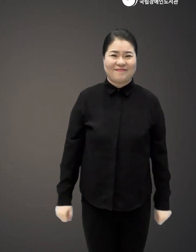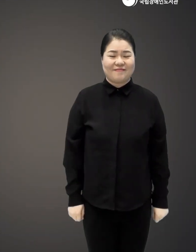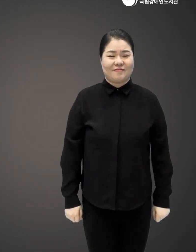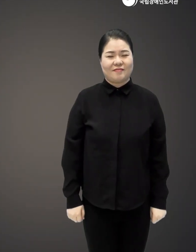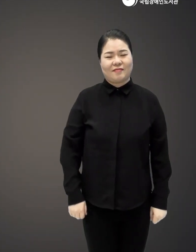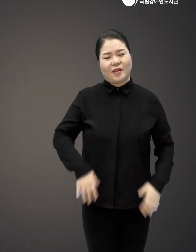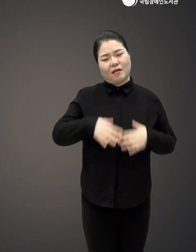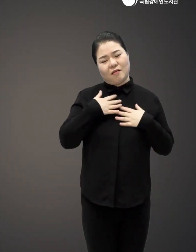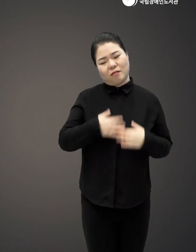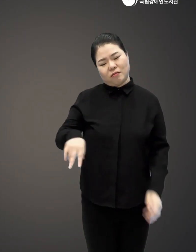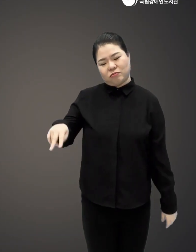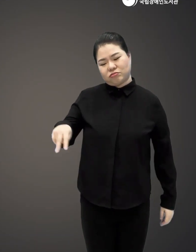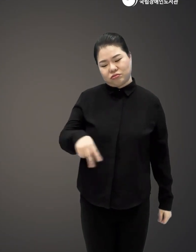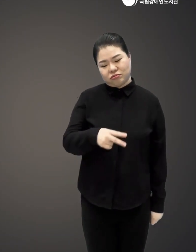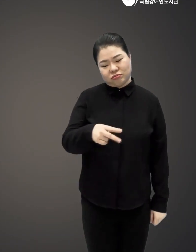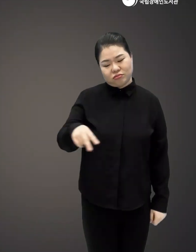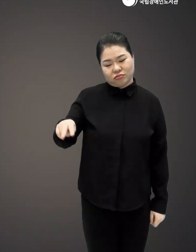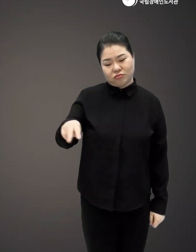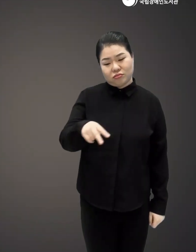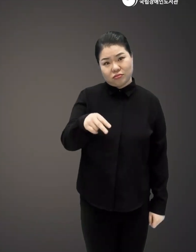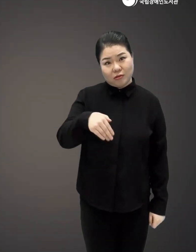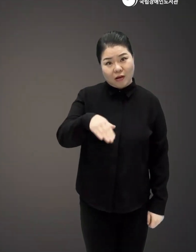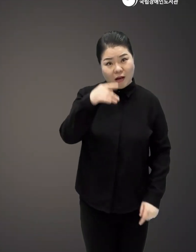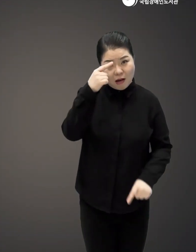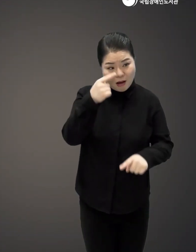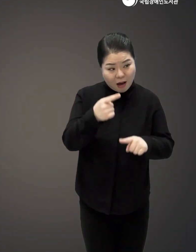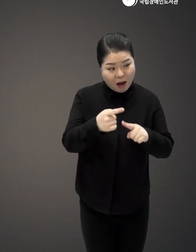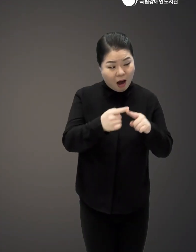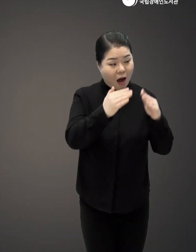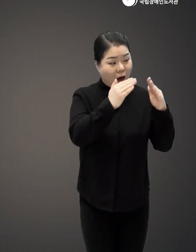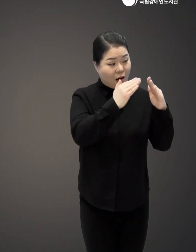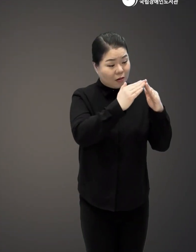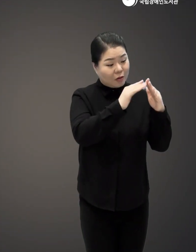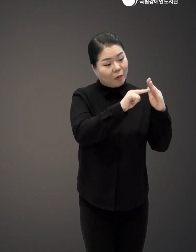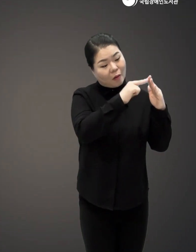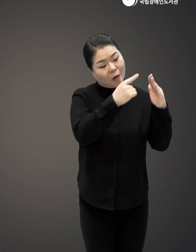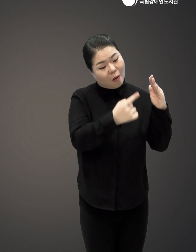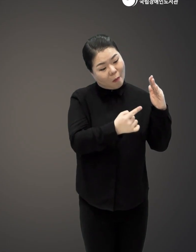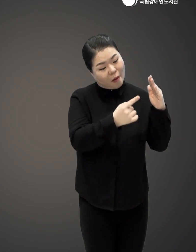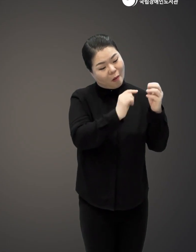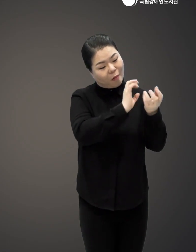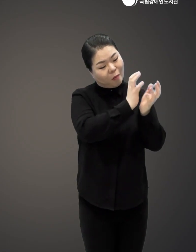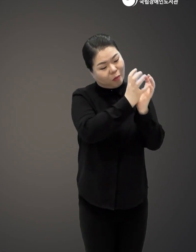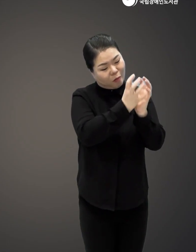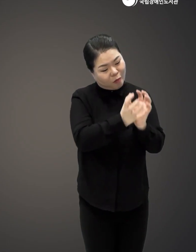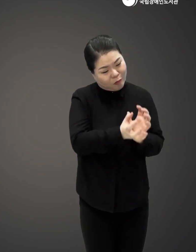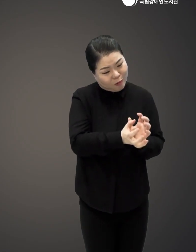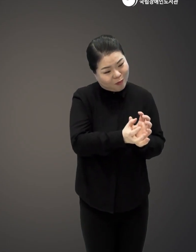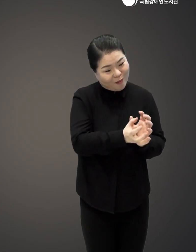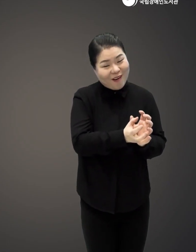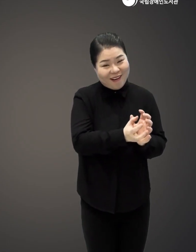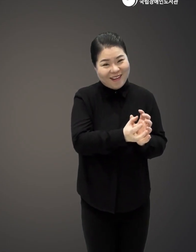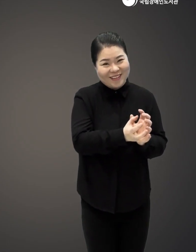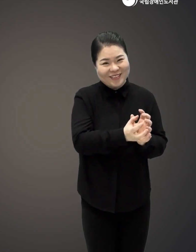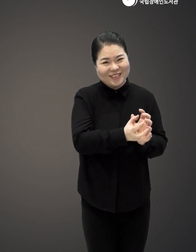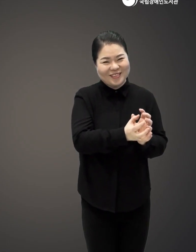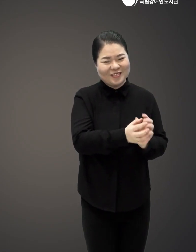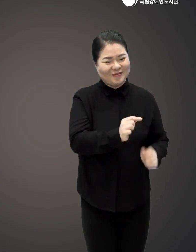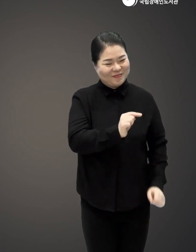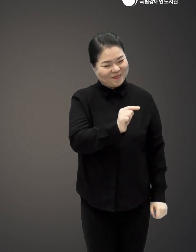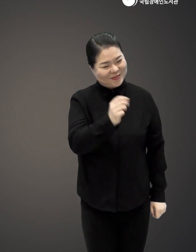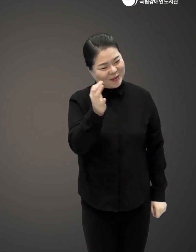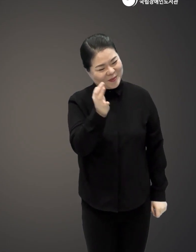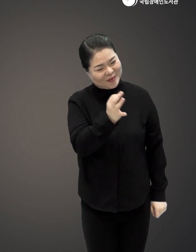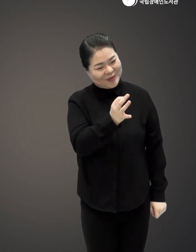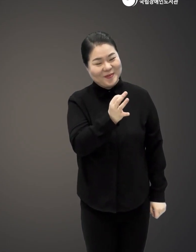허정허정 집으로 돌아오는 길의 초입에는 어느 집 담장 너머 만발한 등 소아들이